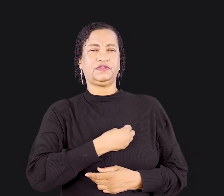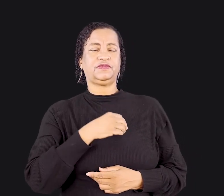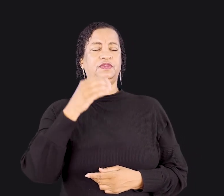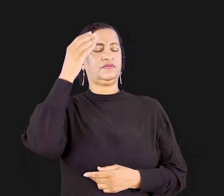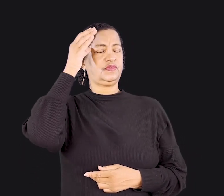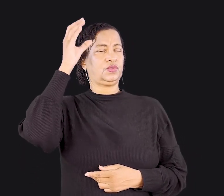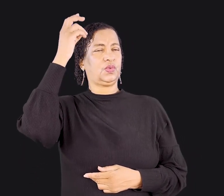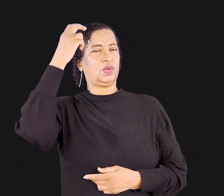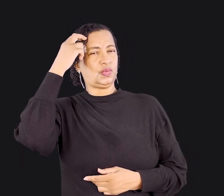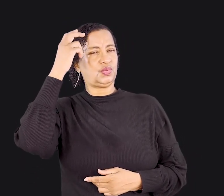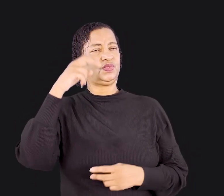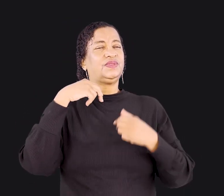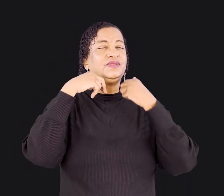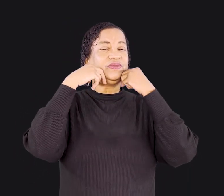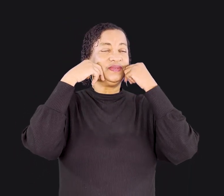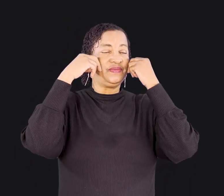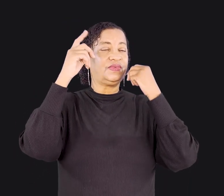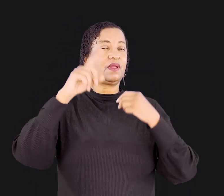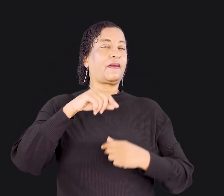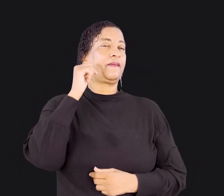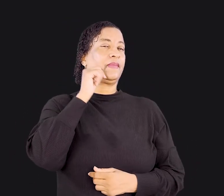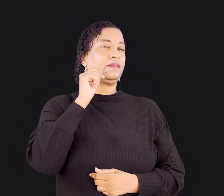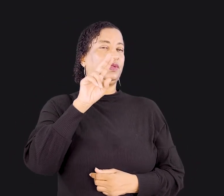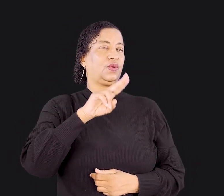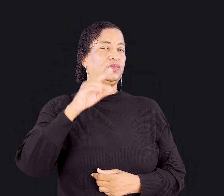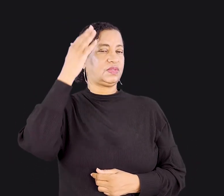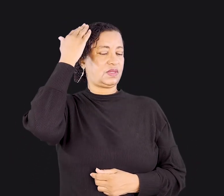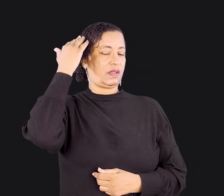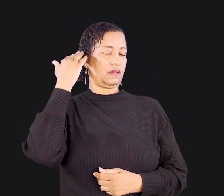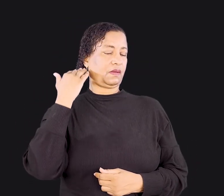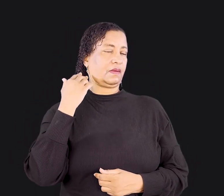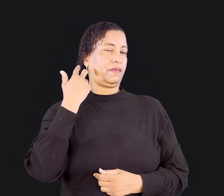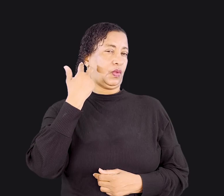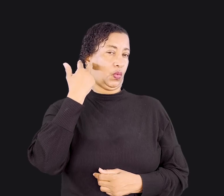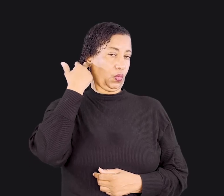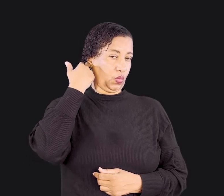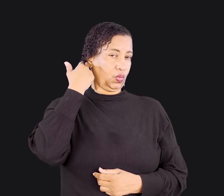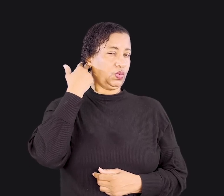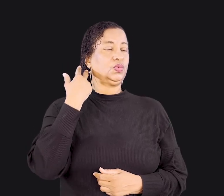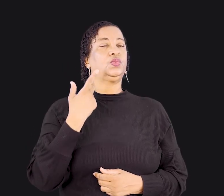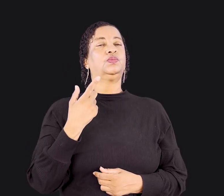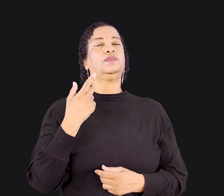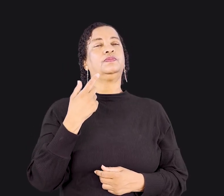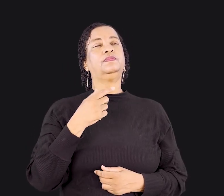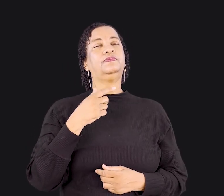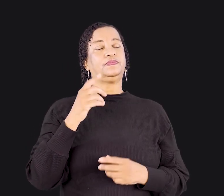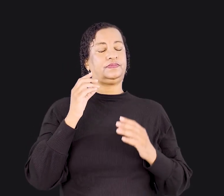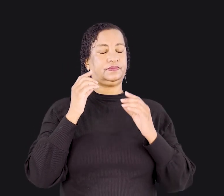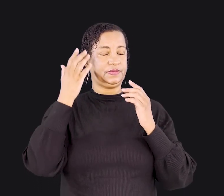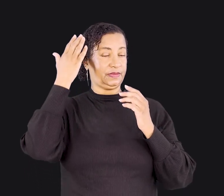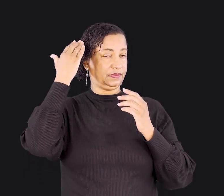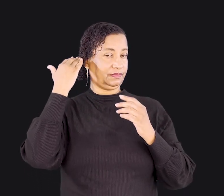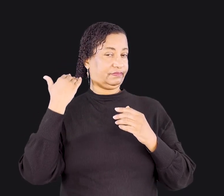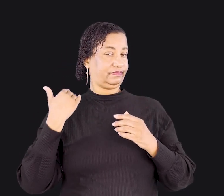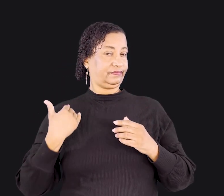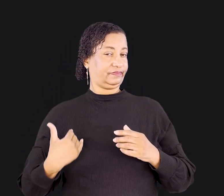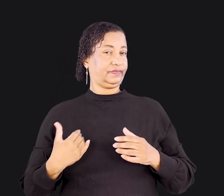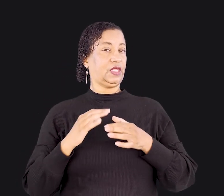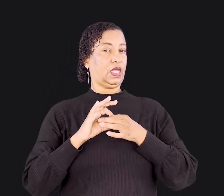cultura onde é vergonhoso para uma mulher usar cabelo curto, então deixe o cabelo crescer. Se na